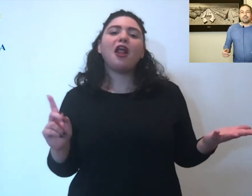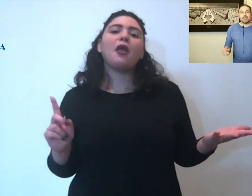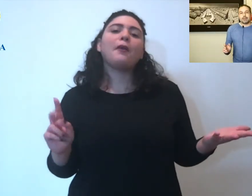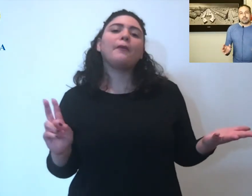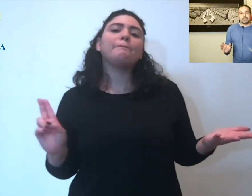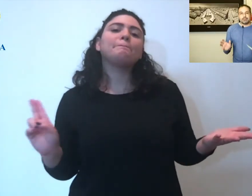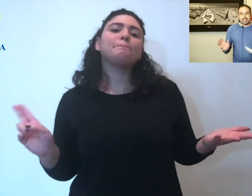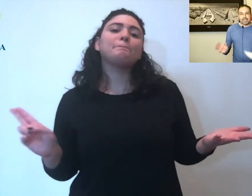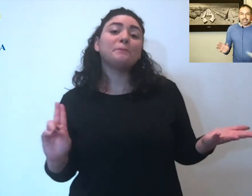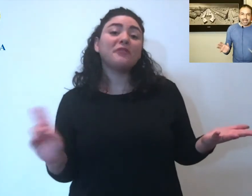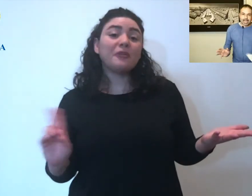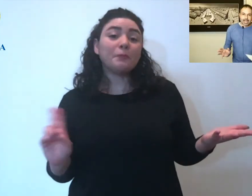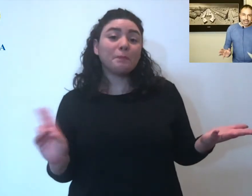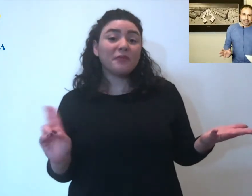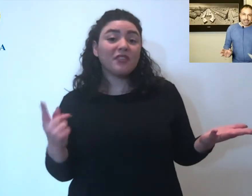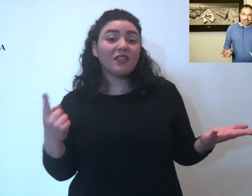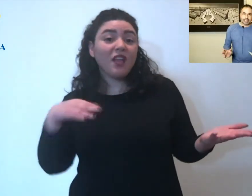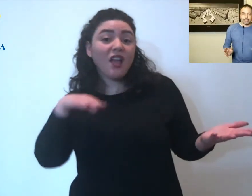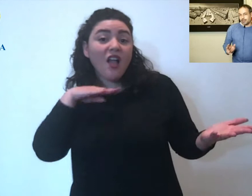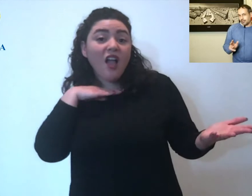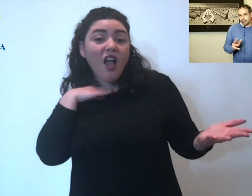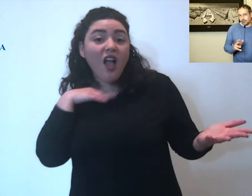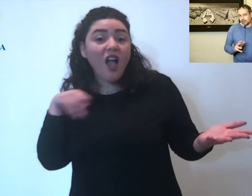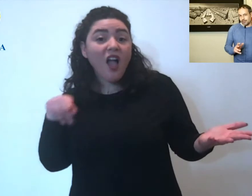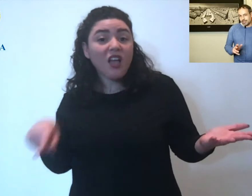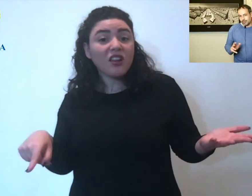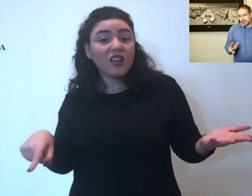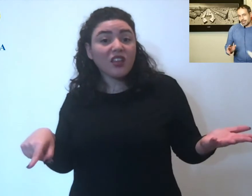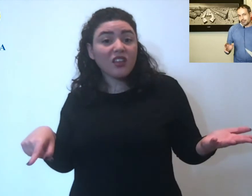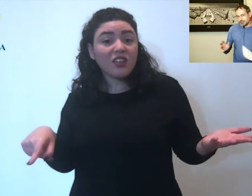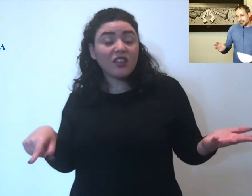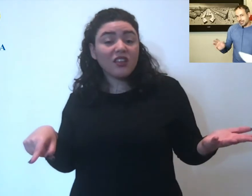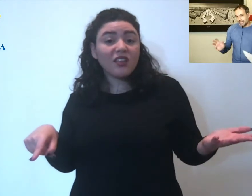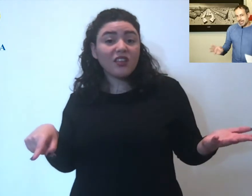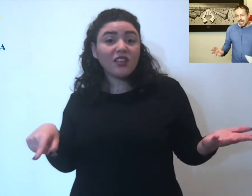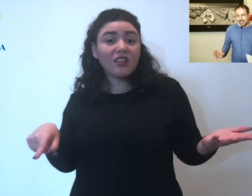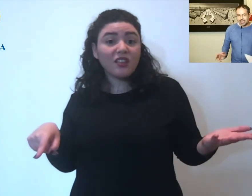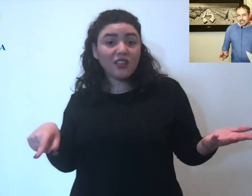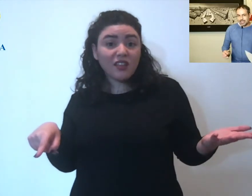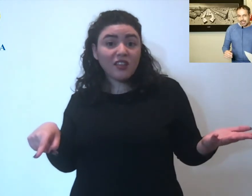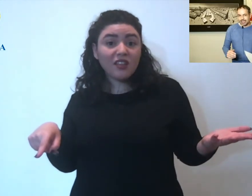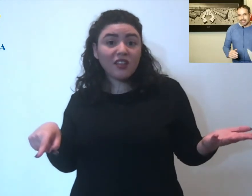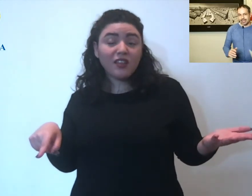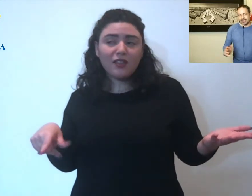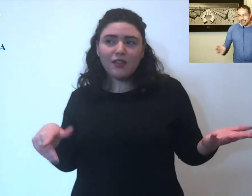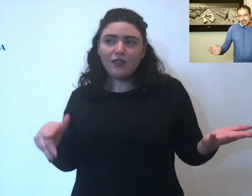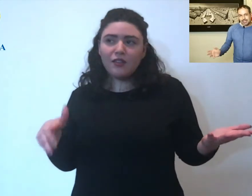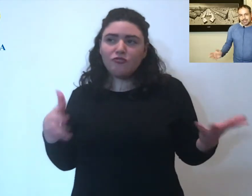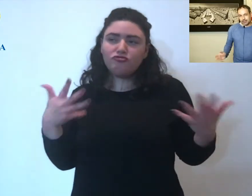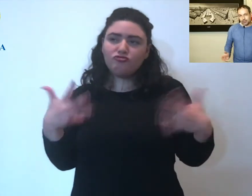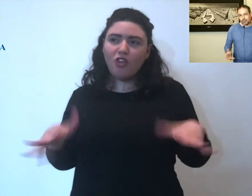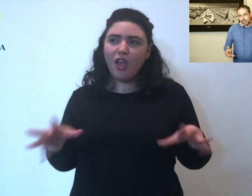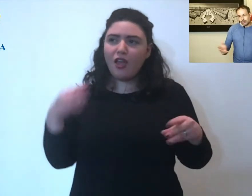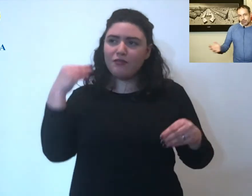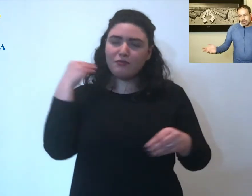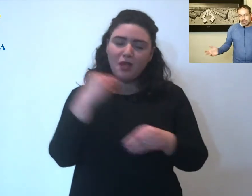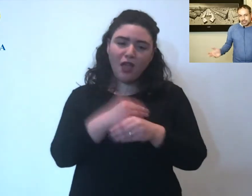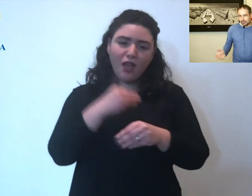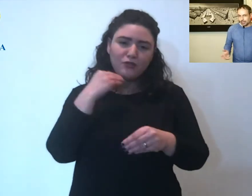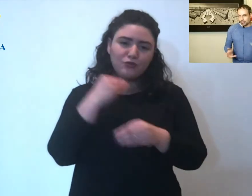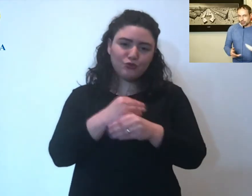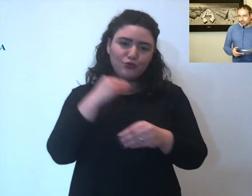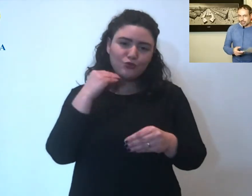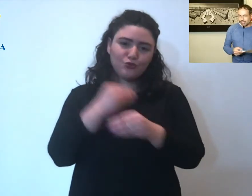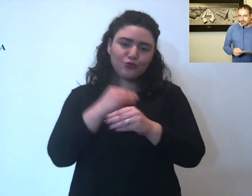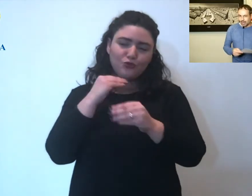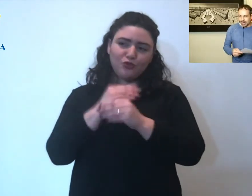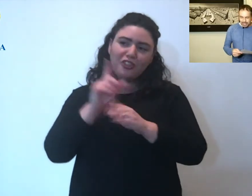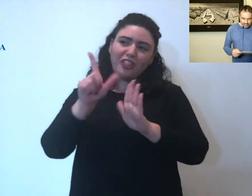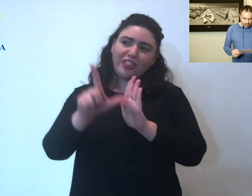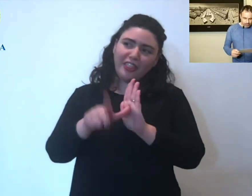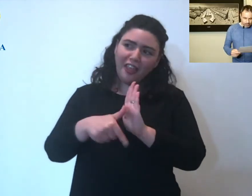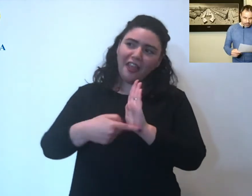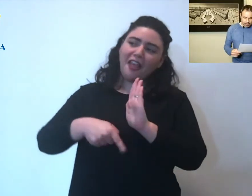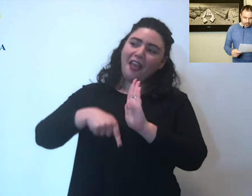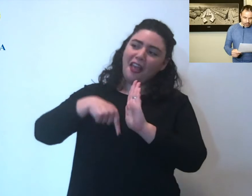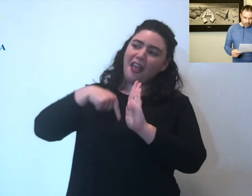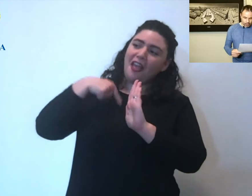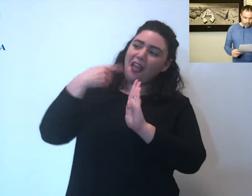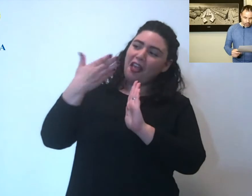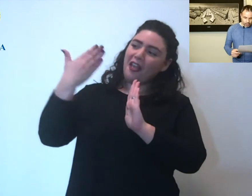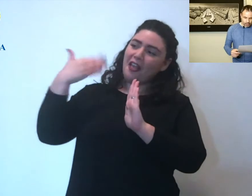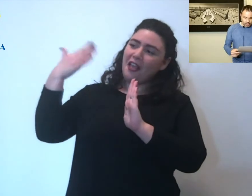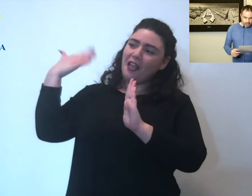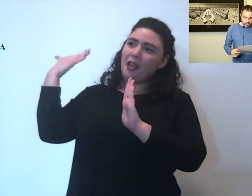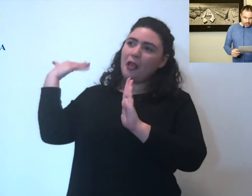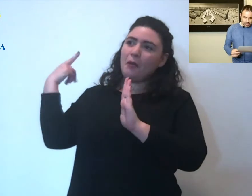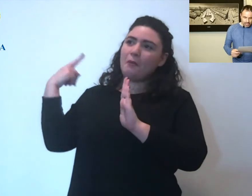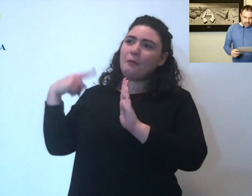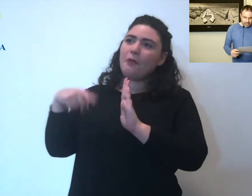la pipì al cane, la motivazione della pipì del cane è stata oggetto anche di battute varie, non abbiamo